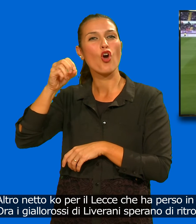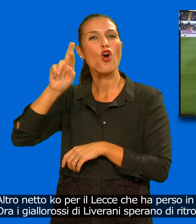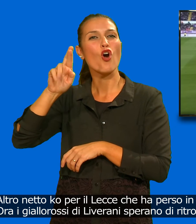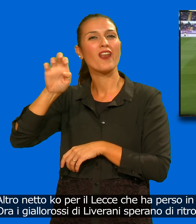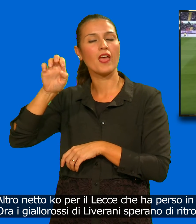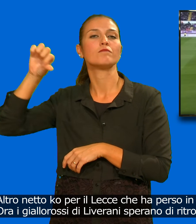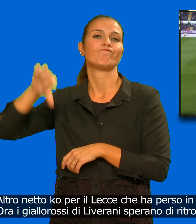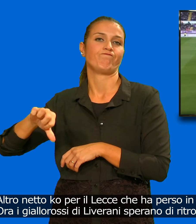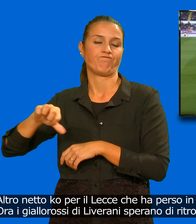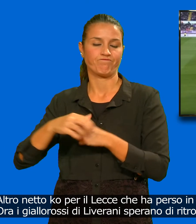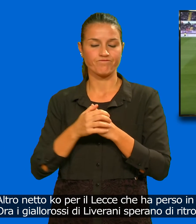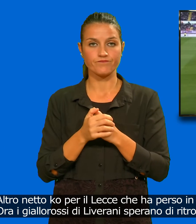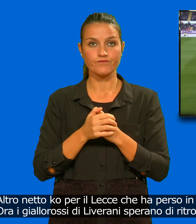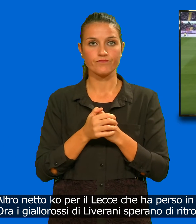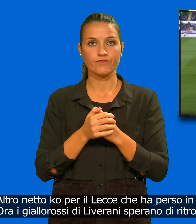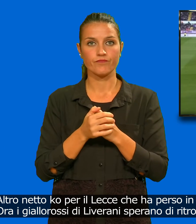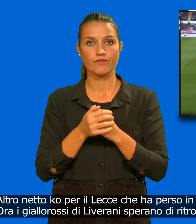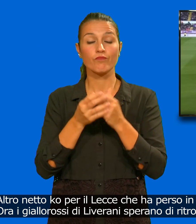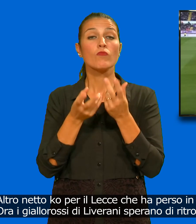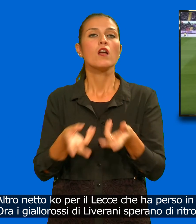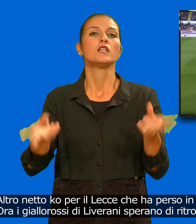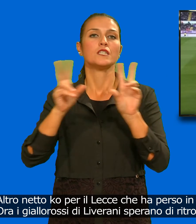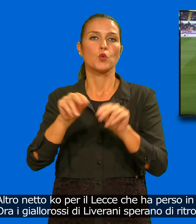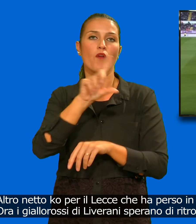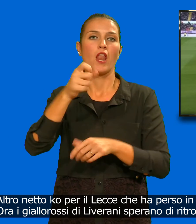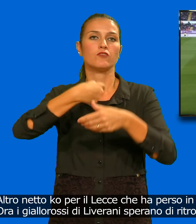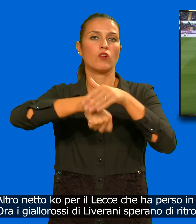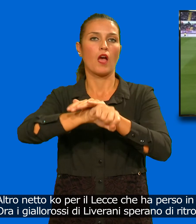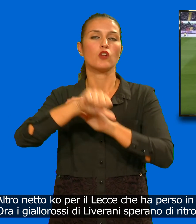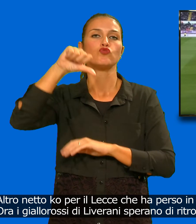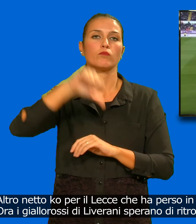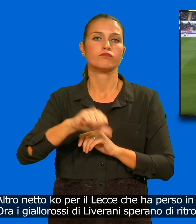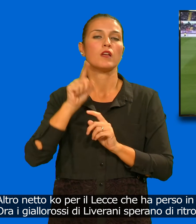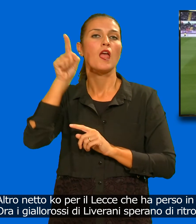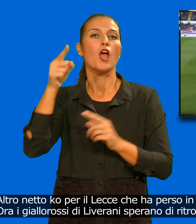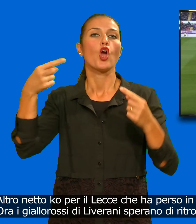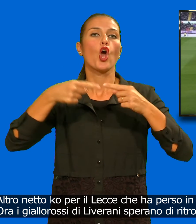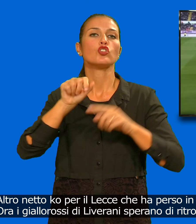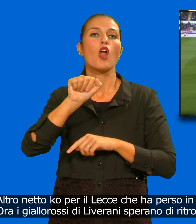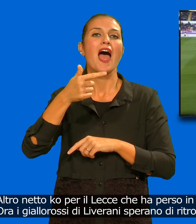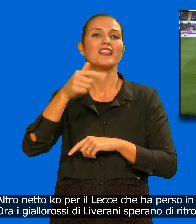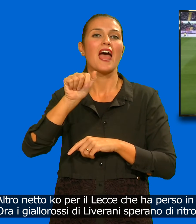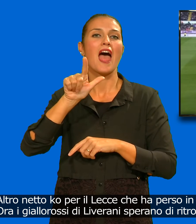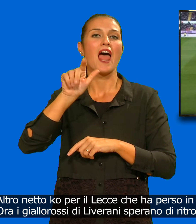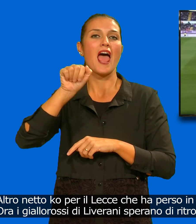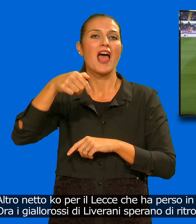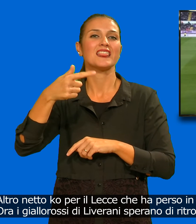Altro netto KO per il Lecce, che ha perso in casa dell'Atalanta per 3-1. Ora i